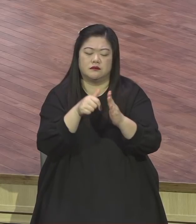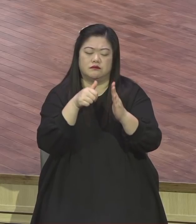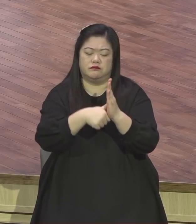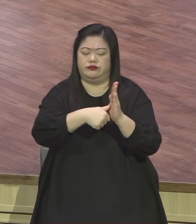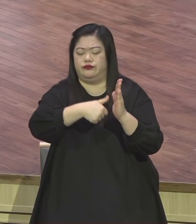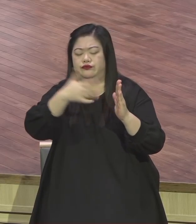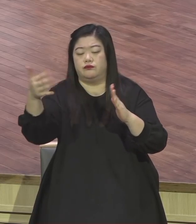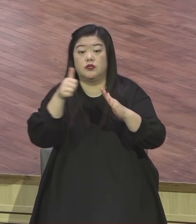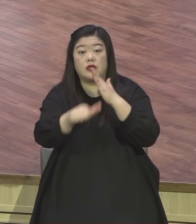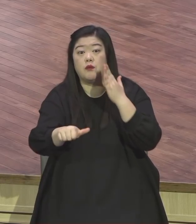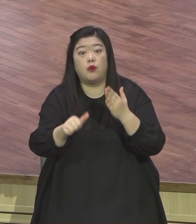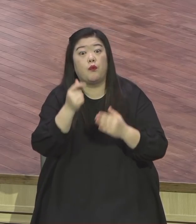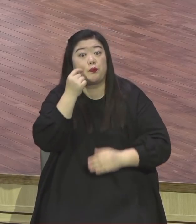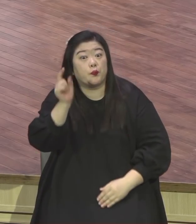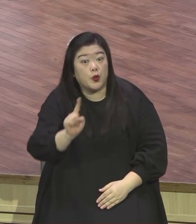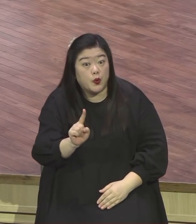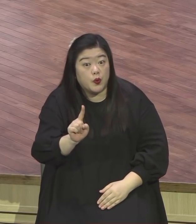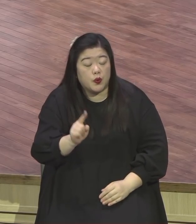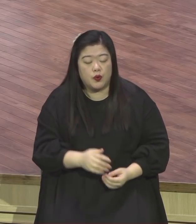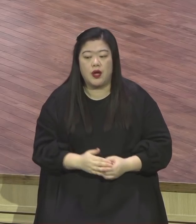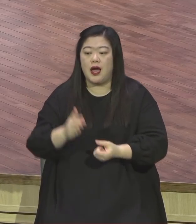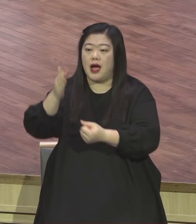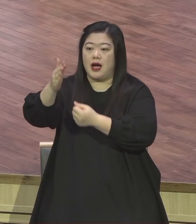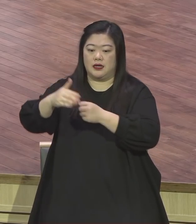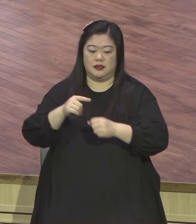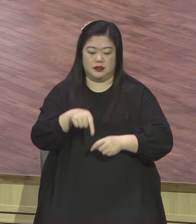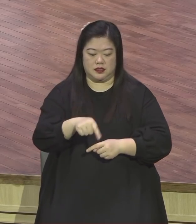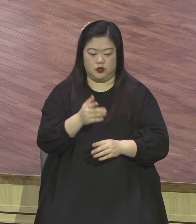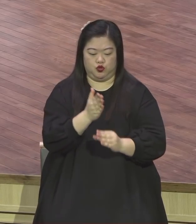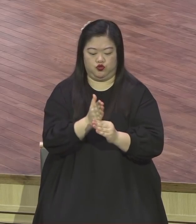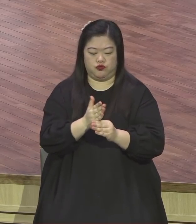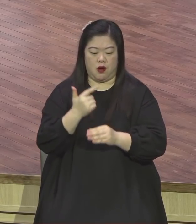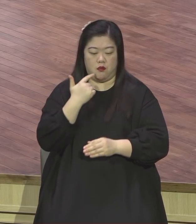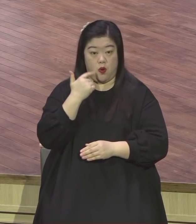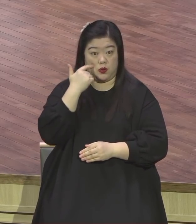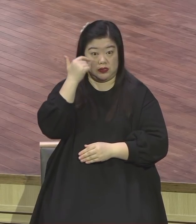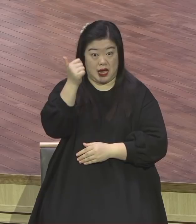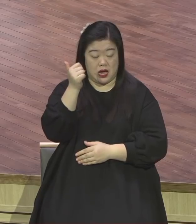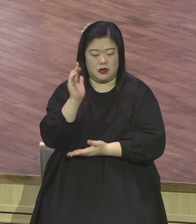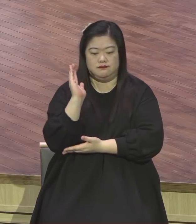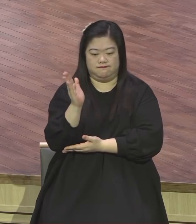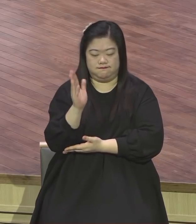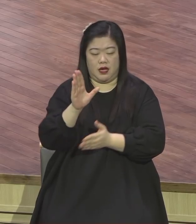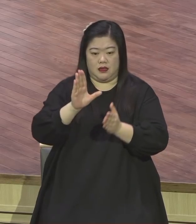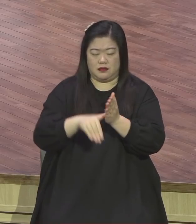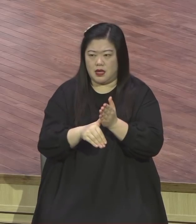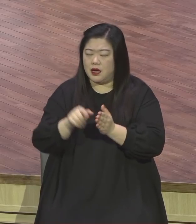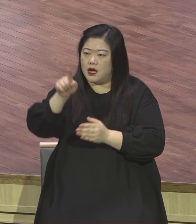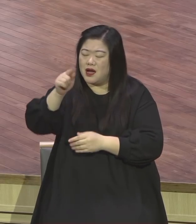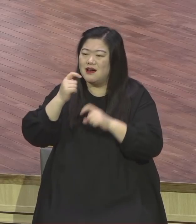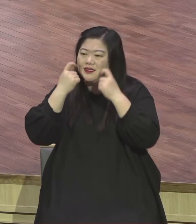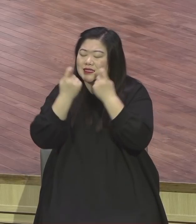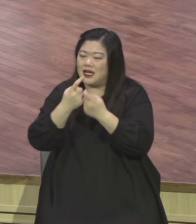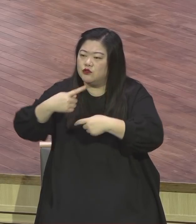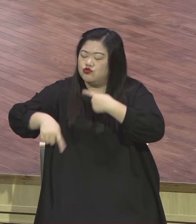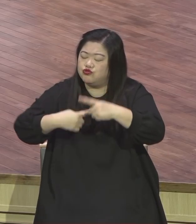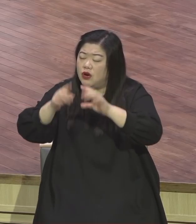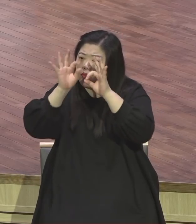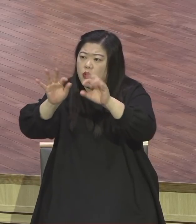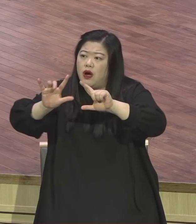하나님께서 시간별에 따라서 성취될 은약의 말씀을 나에게 주시는 거예요 안 그러면 교회 다닐 필요가